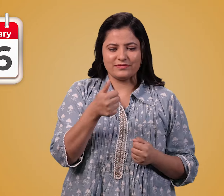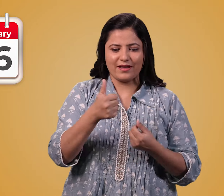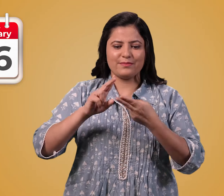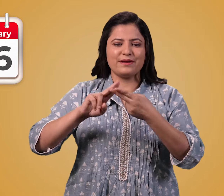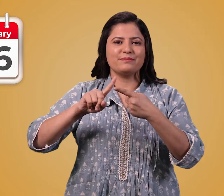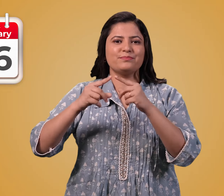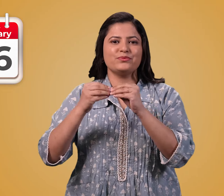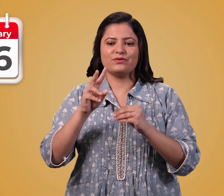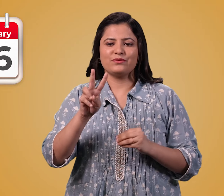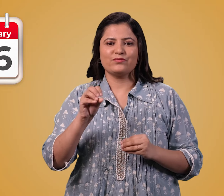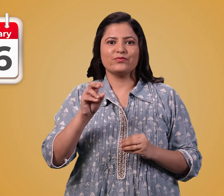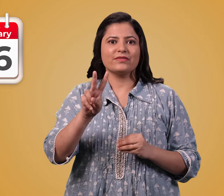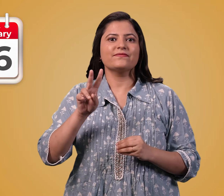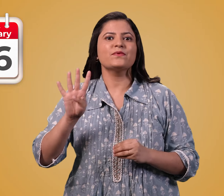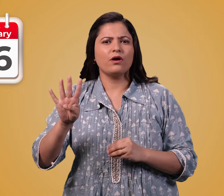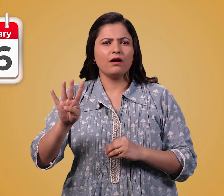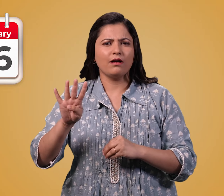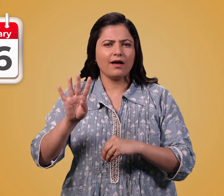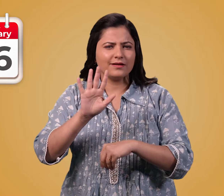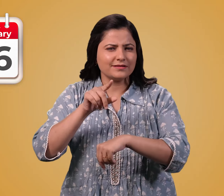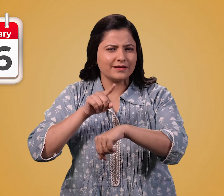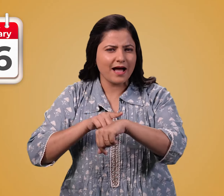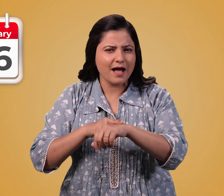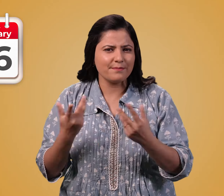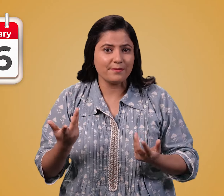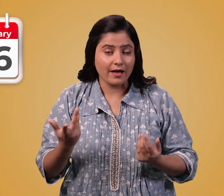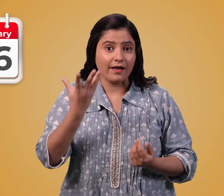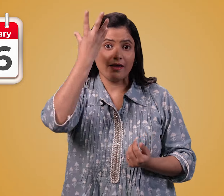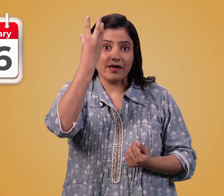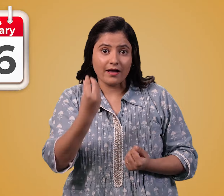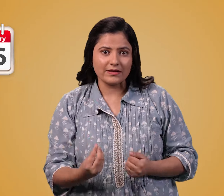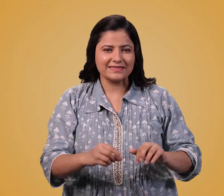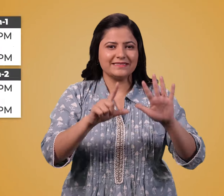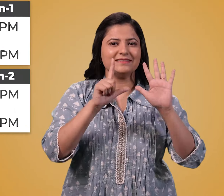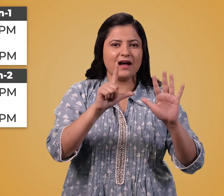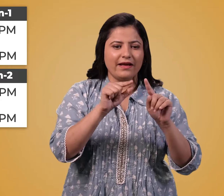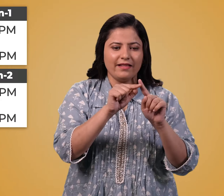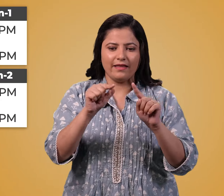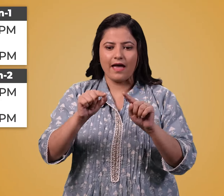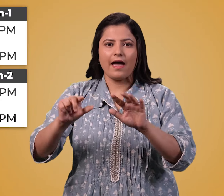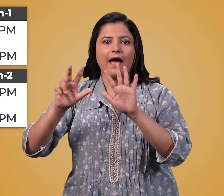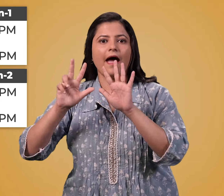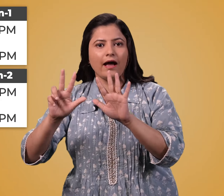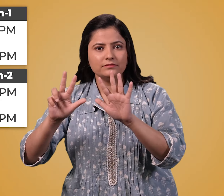शुरुवात 26 फरवरी 2024 से हो रही है समय सामशाद बज़े से आण बज़े